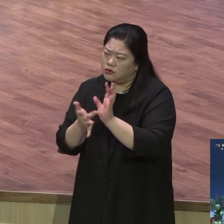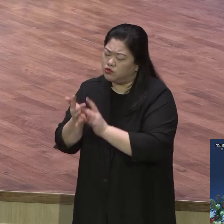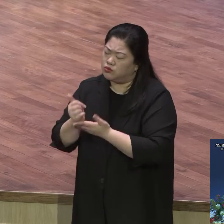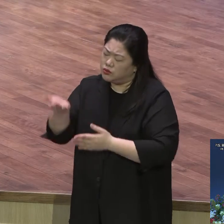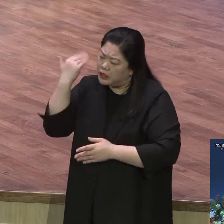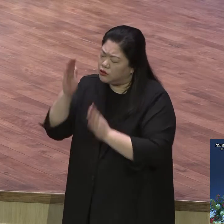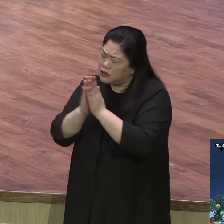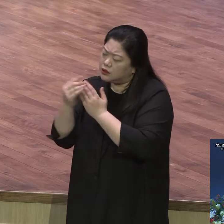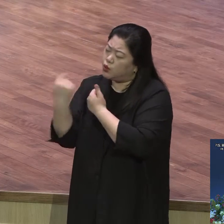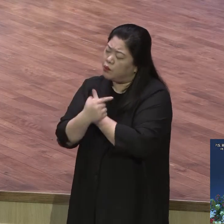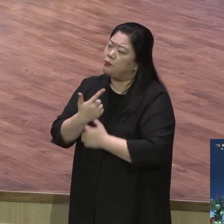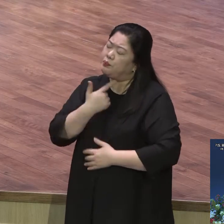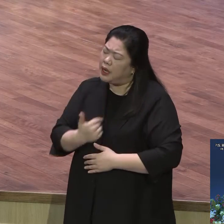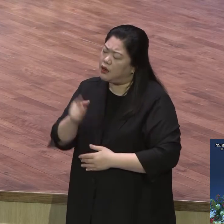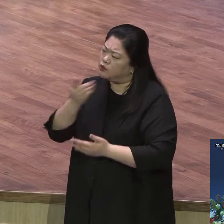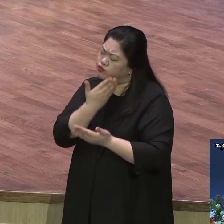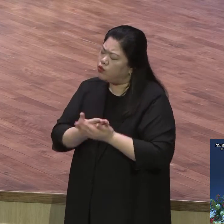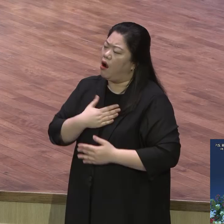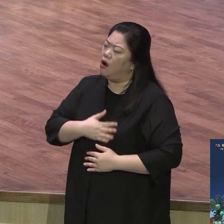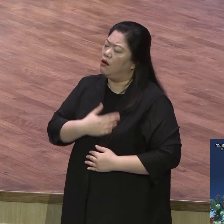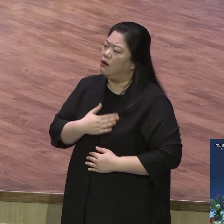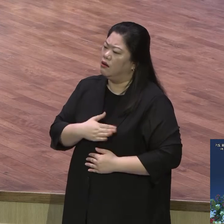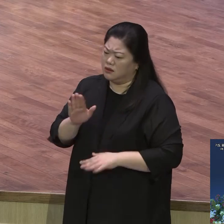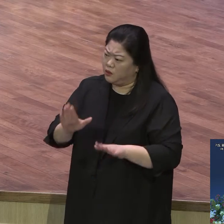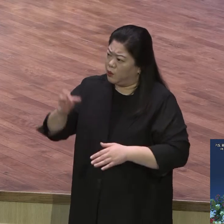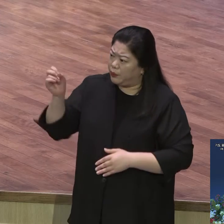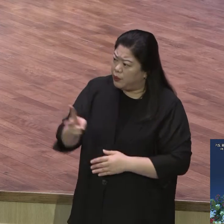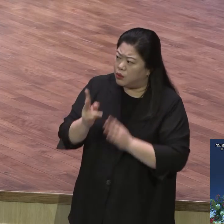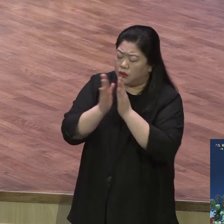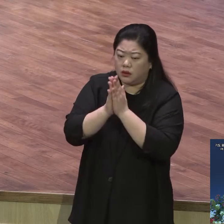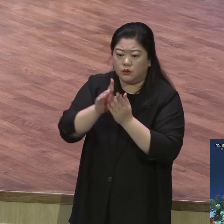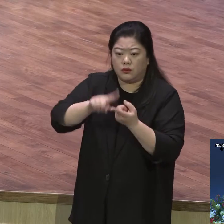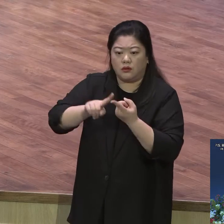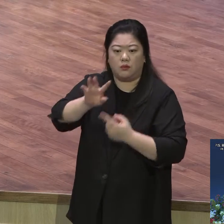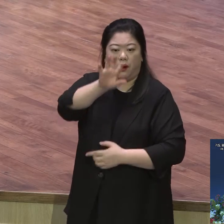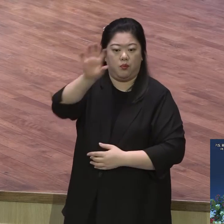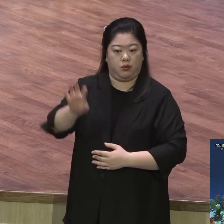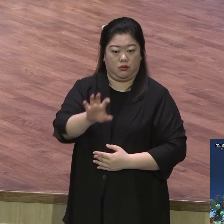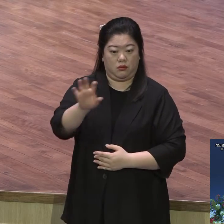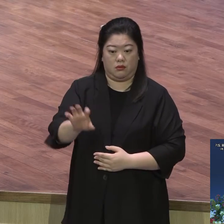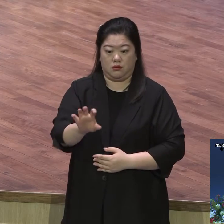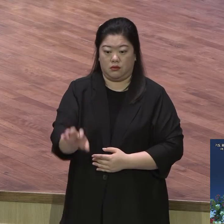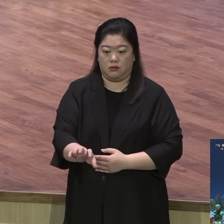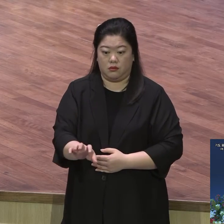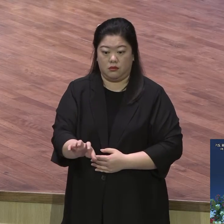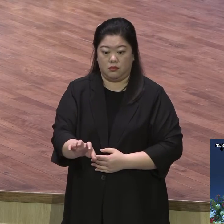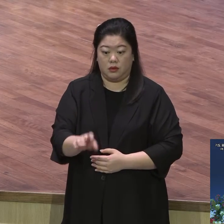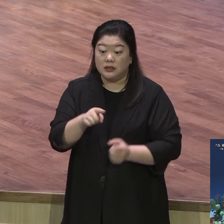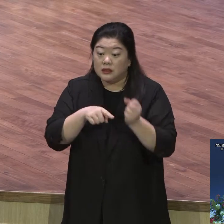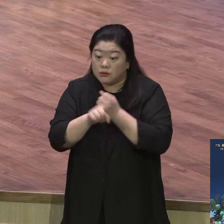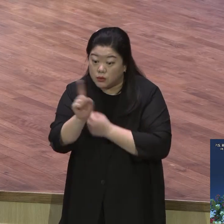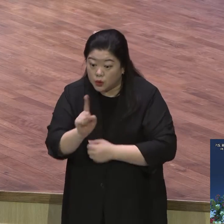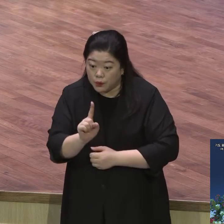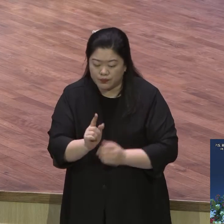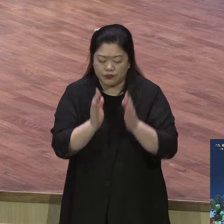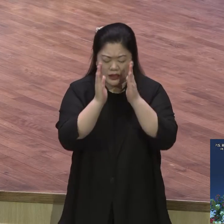그만큼 기도가 영적 생활의 삶에 있어서 가장 중요하다.